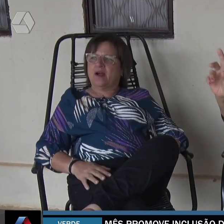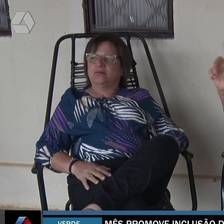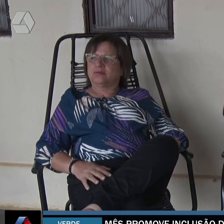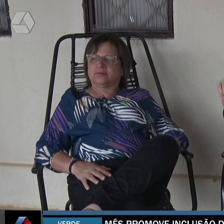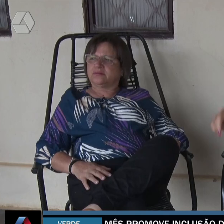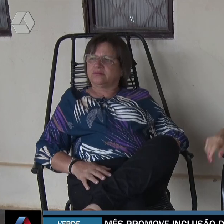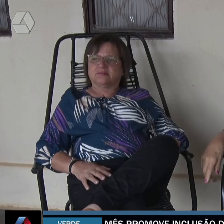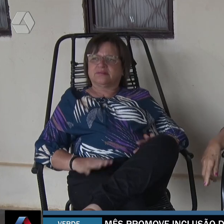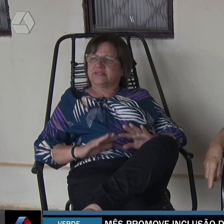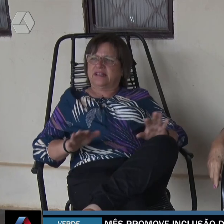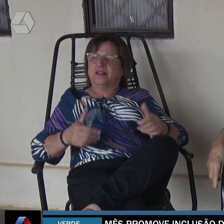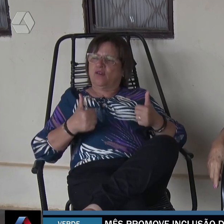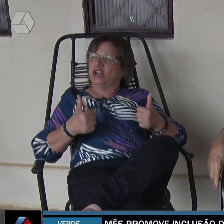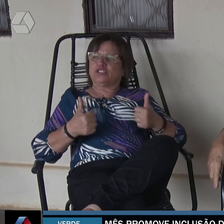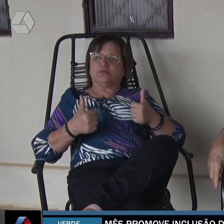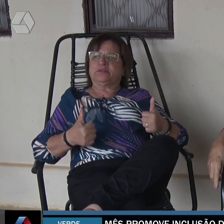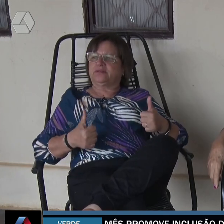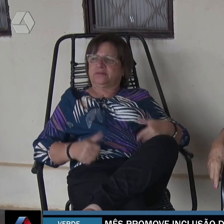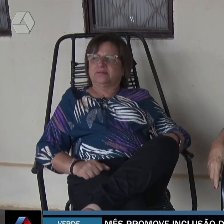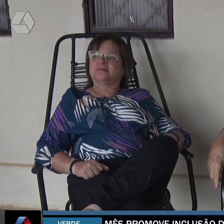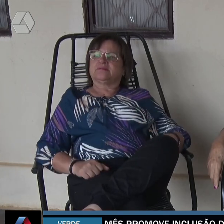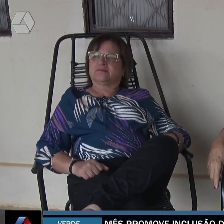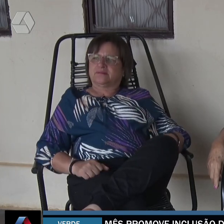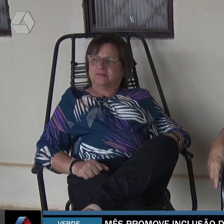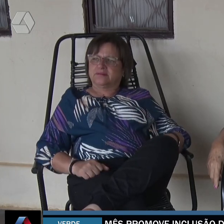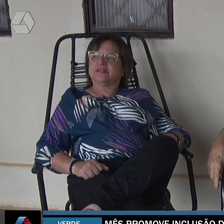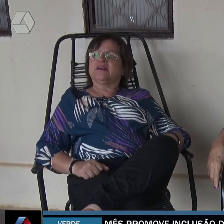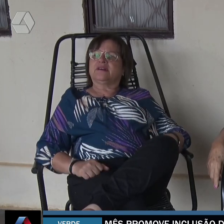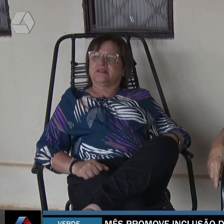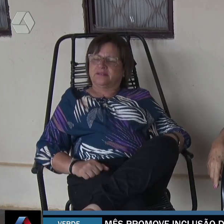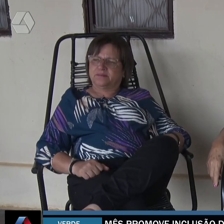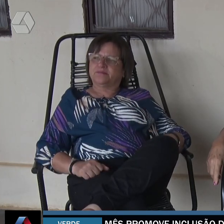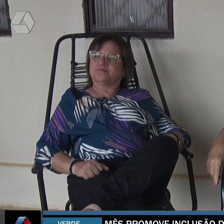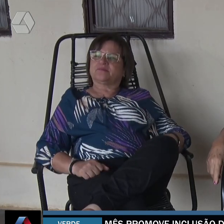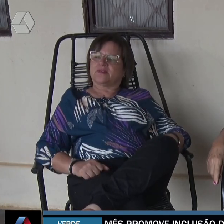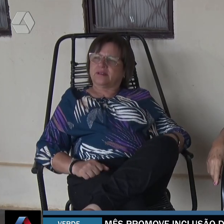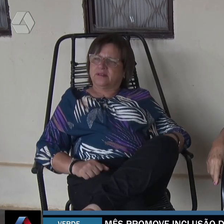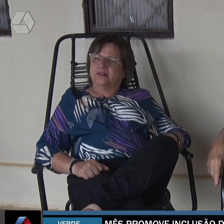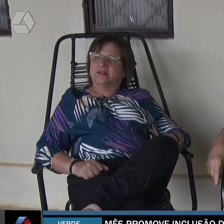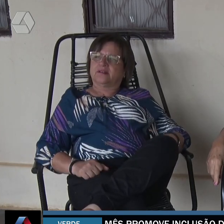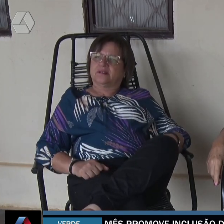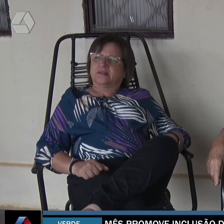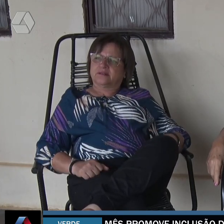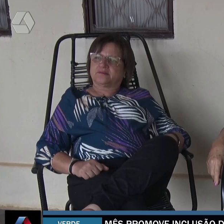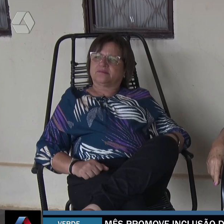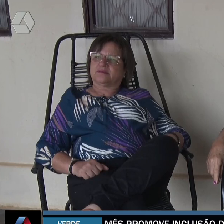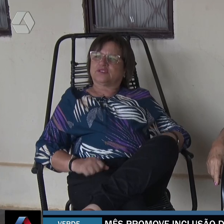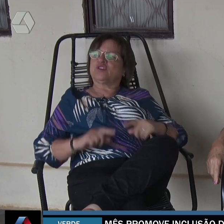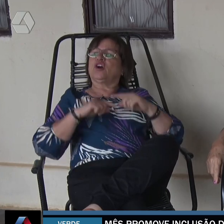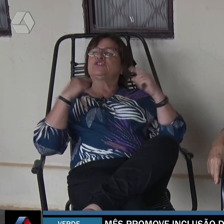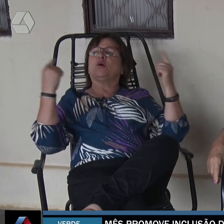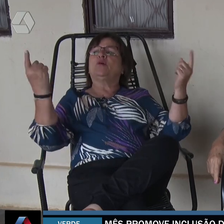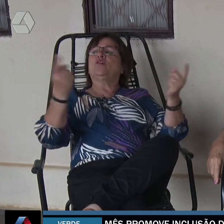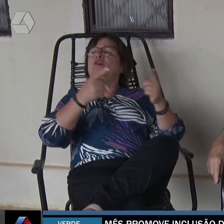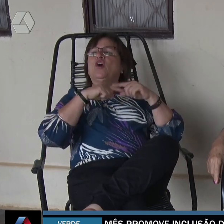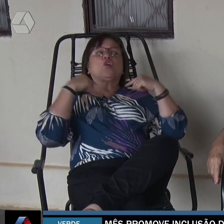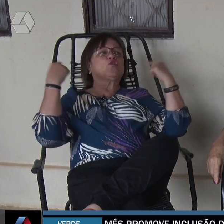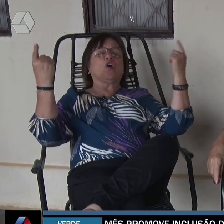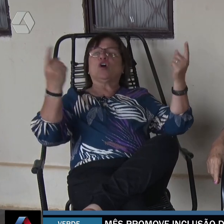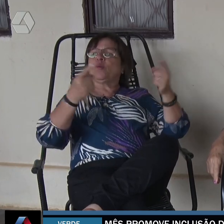Ela não se queixava disso. Nunca sofreu nenhum tipo de Não. Não. Porque o